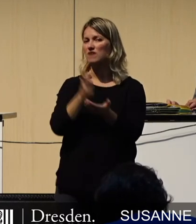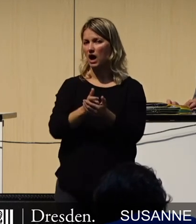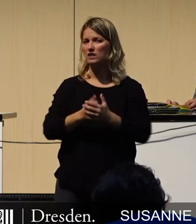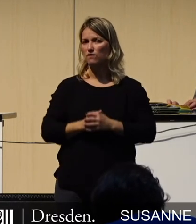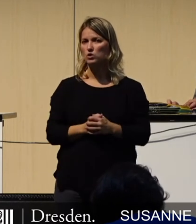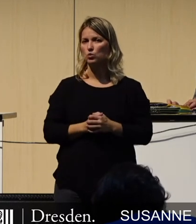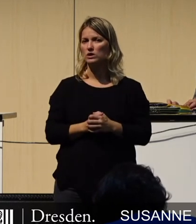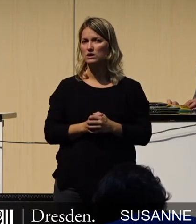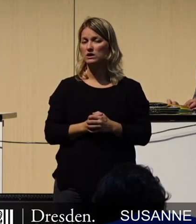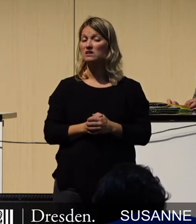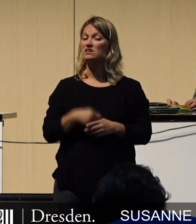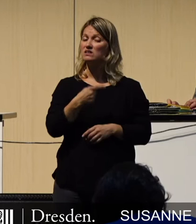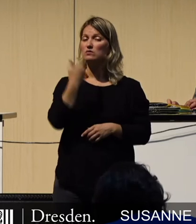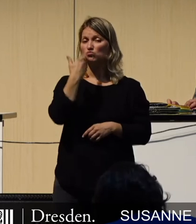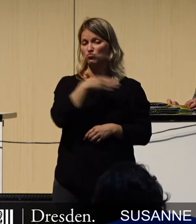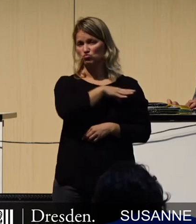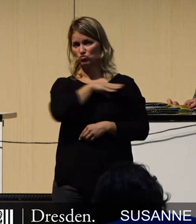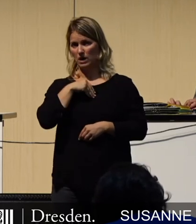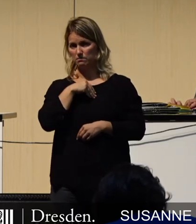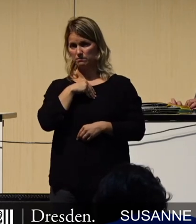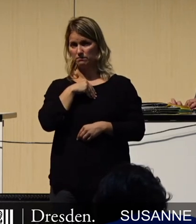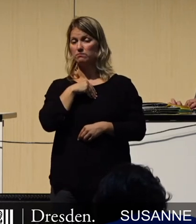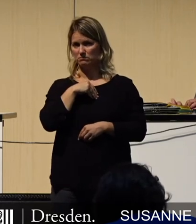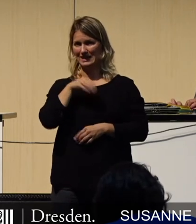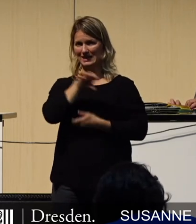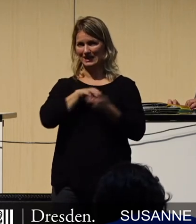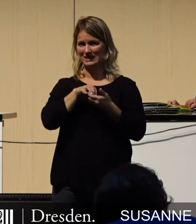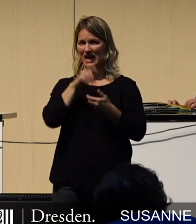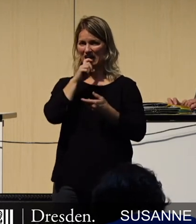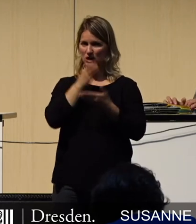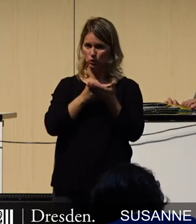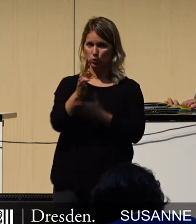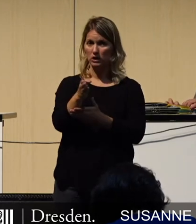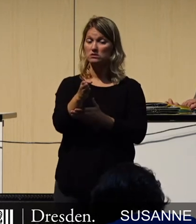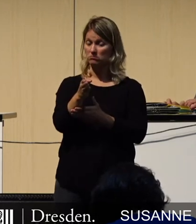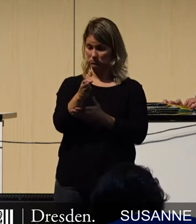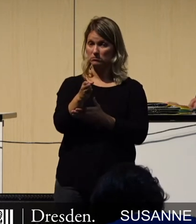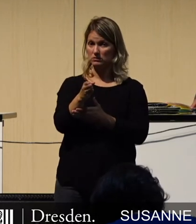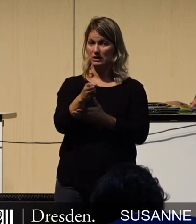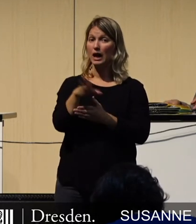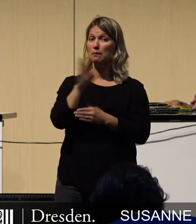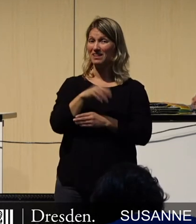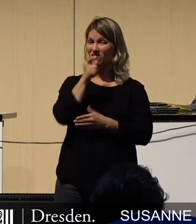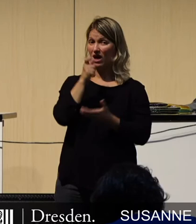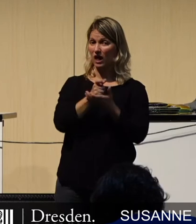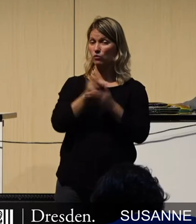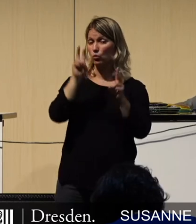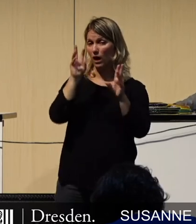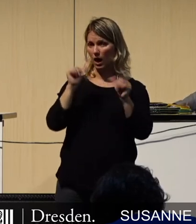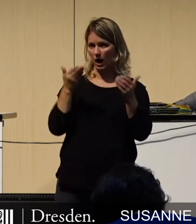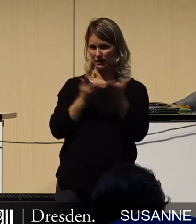mit uns zu tragen, durch die Krise zu gehen, dann sage ich, mit Verantwortung durchs Leben. Vielen Dank.